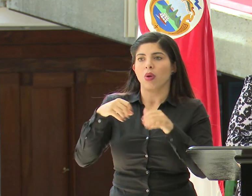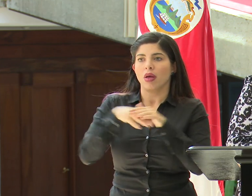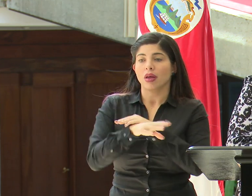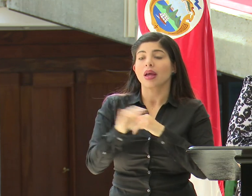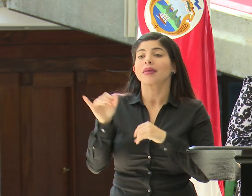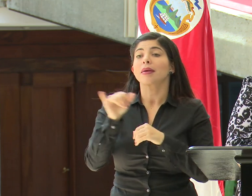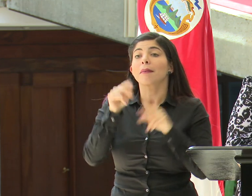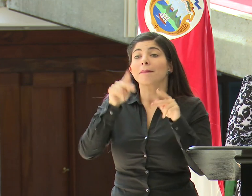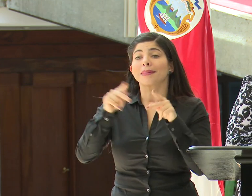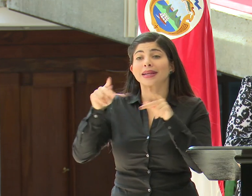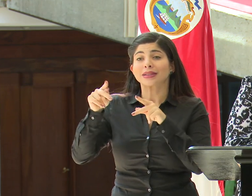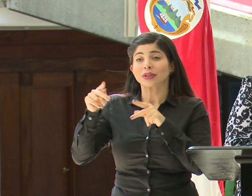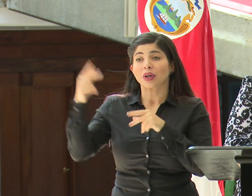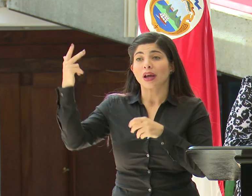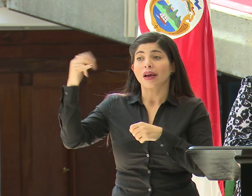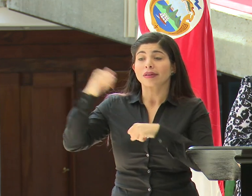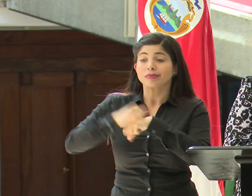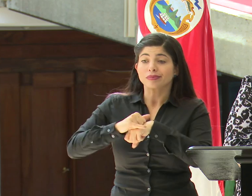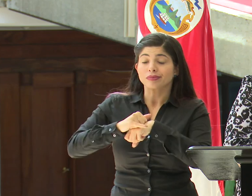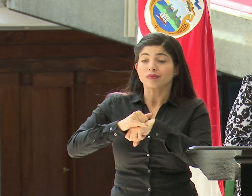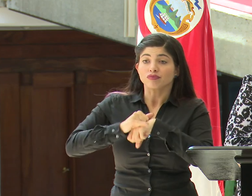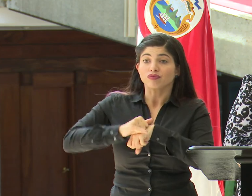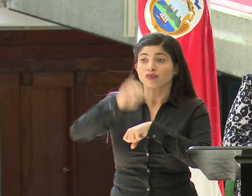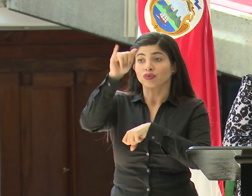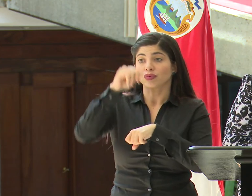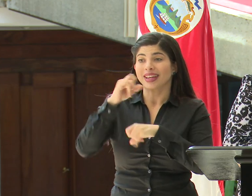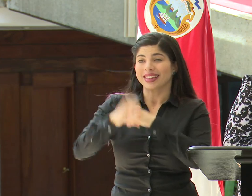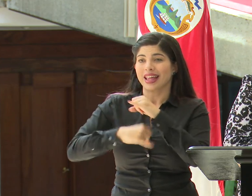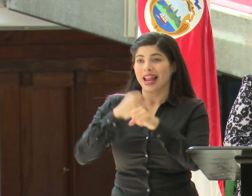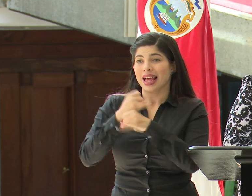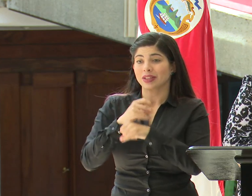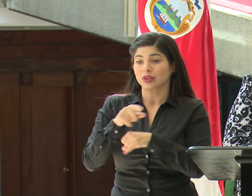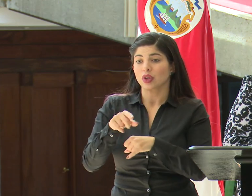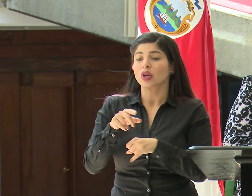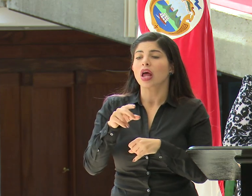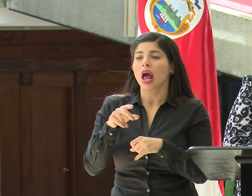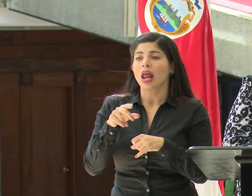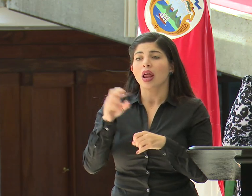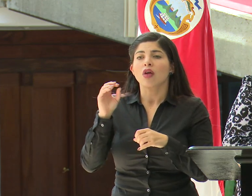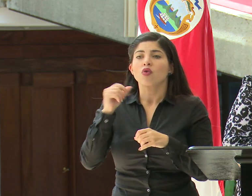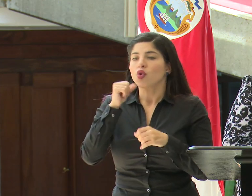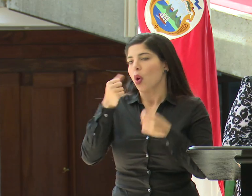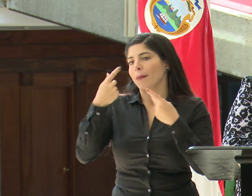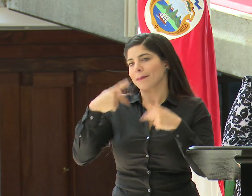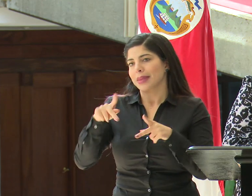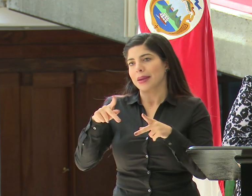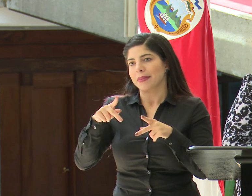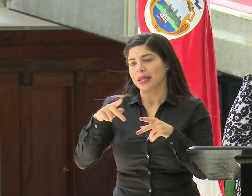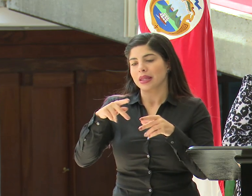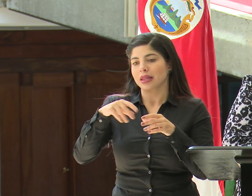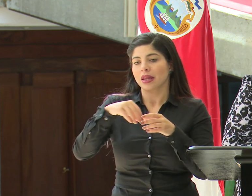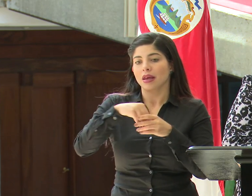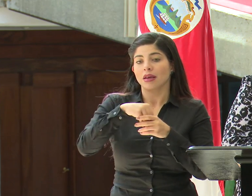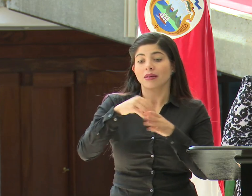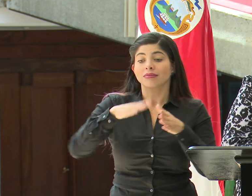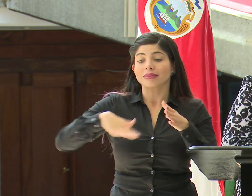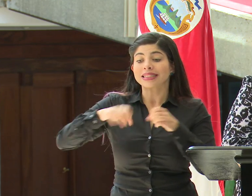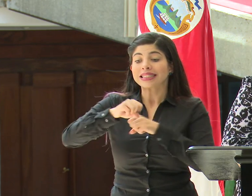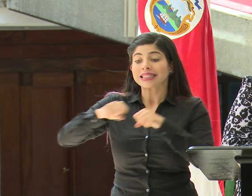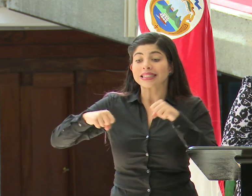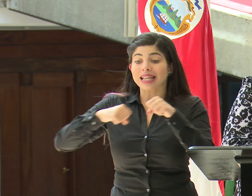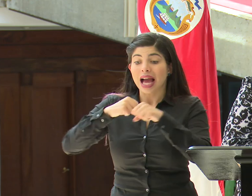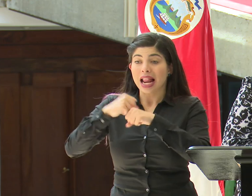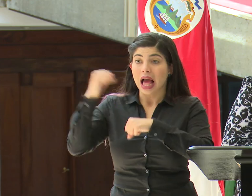tránsito internacional en terminales aéreas, sin que sea permitido el ingreso más allá de las salas de